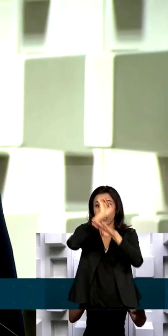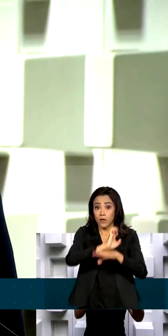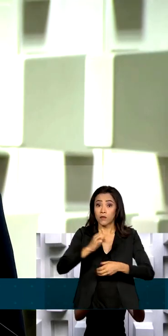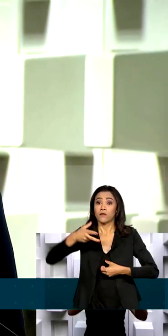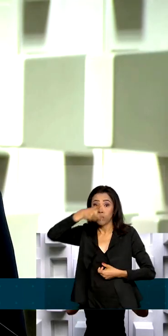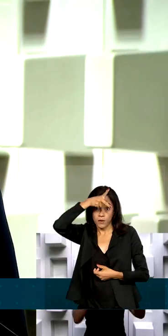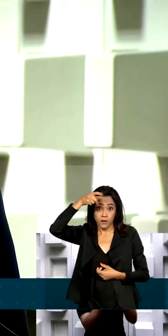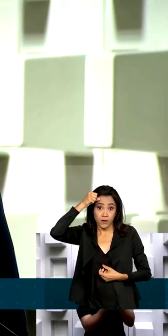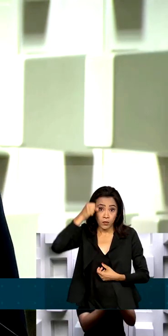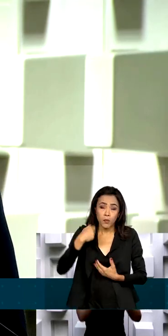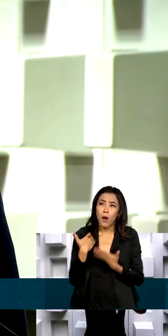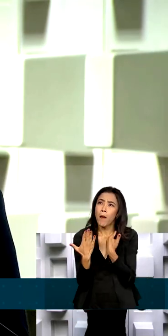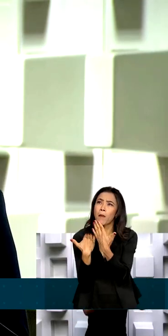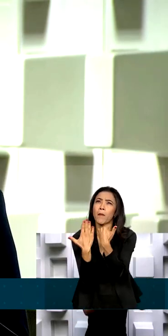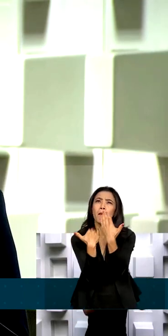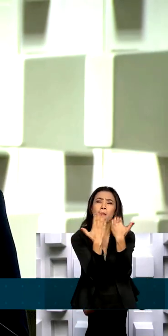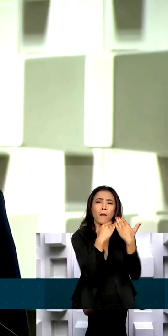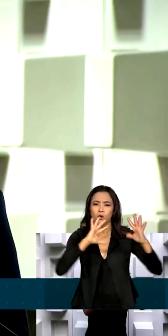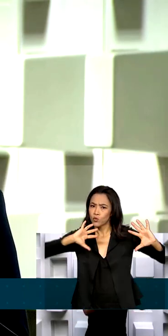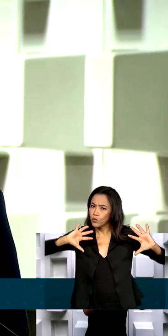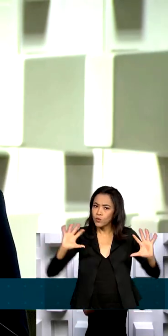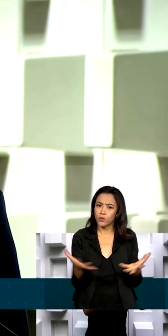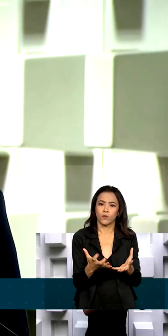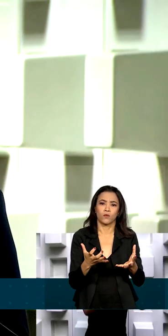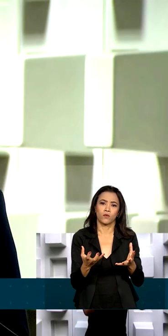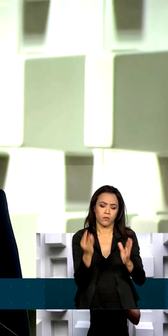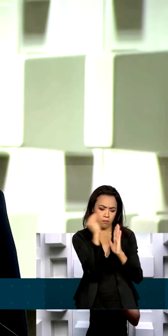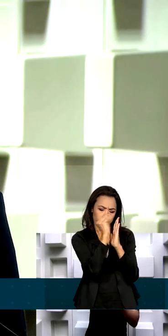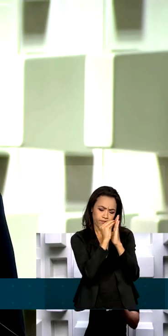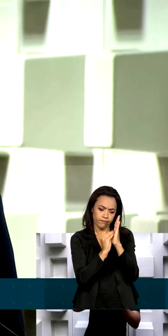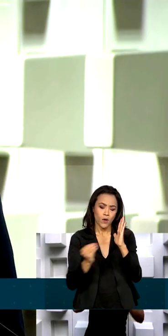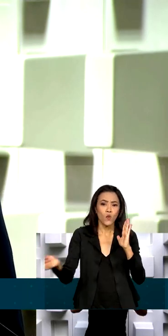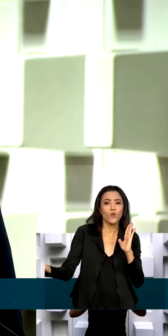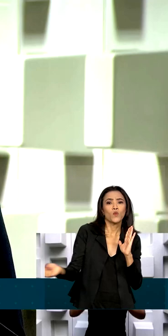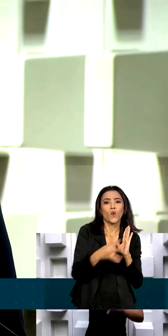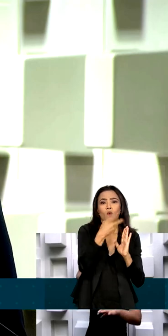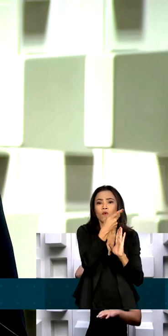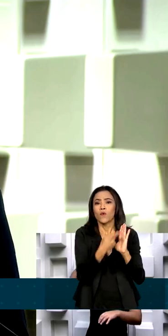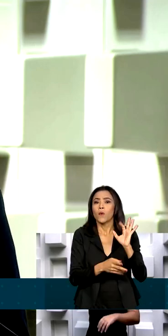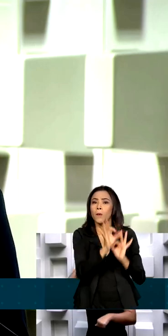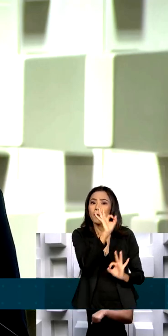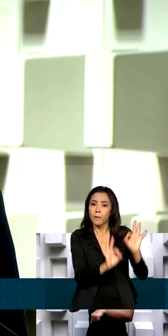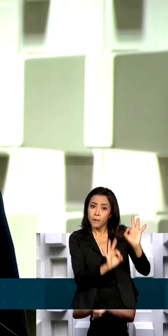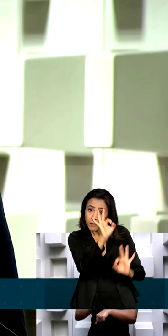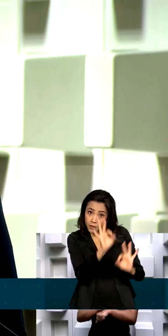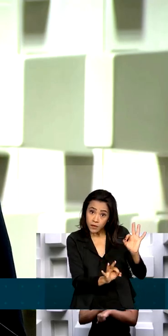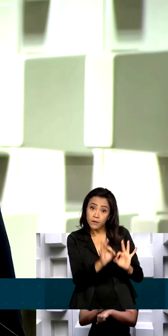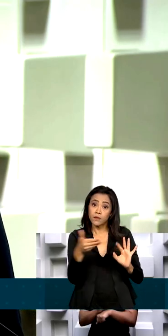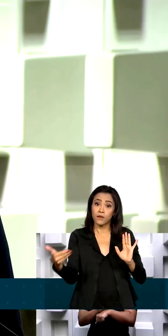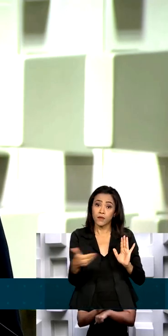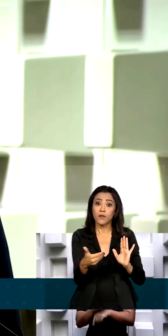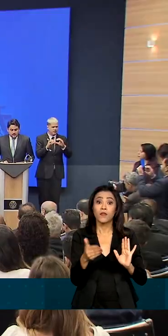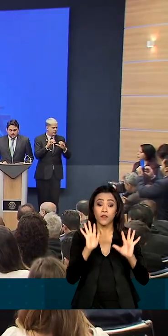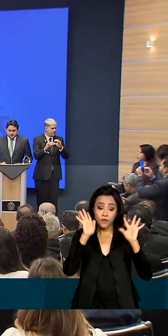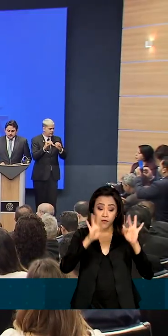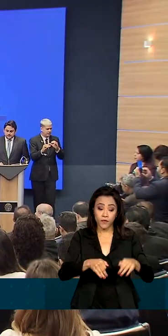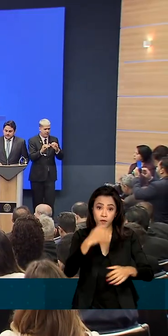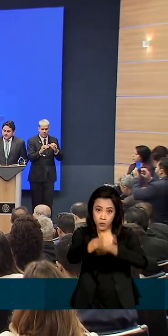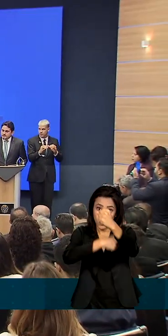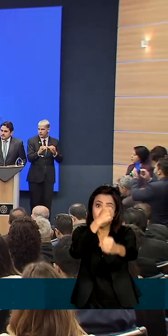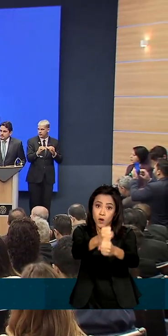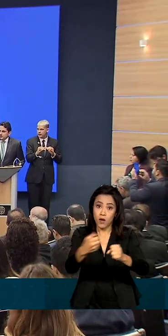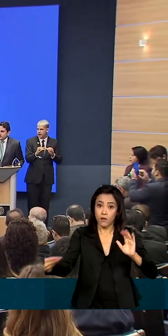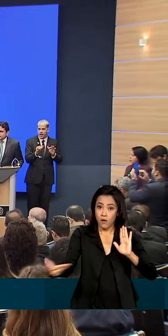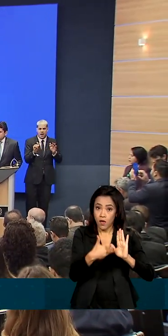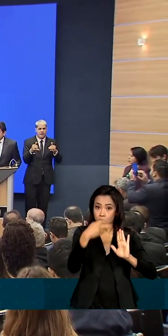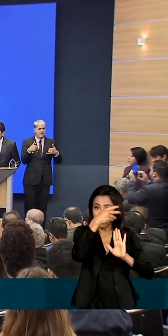municípios, para construirmos juntos o novo Plano Nacional da Educação. O atual termina ano que vem. Outro que